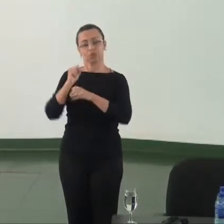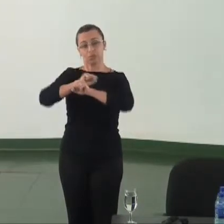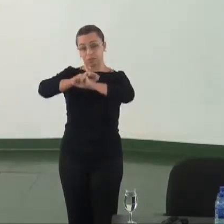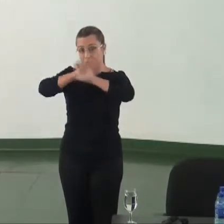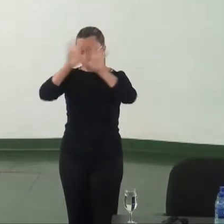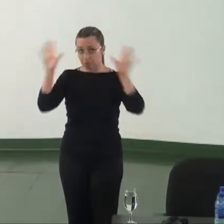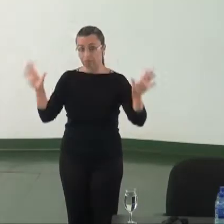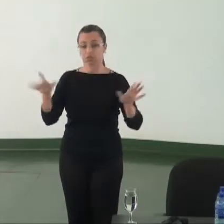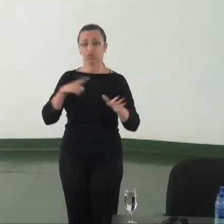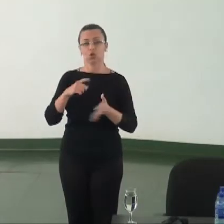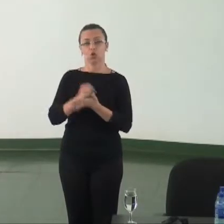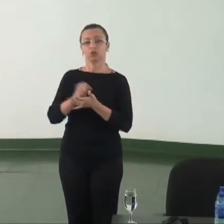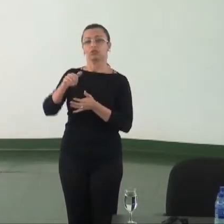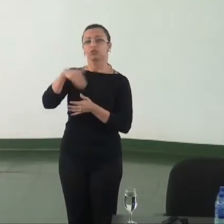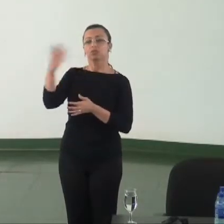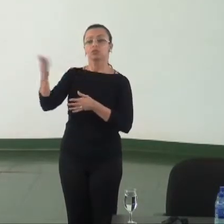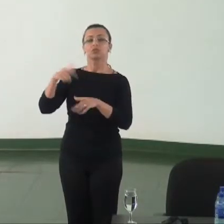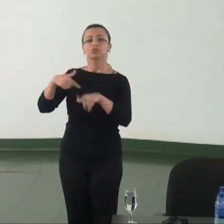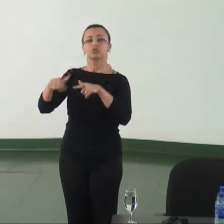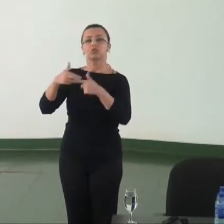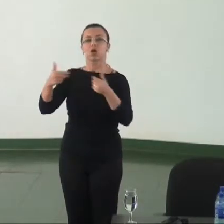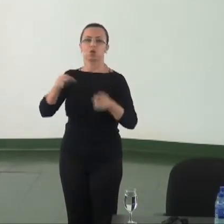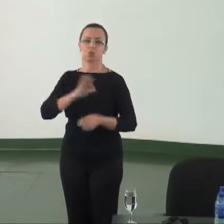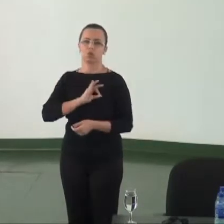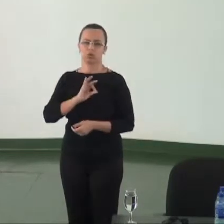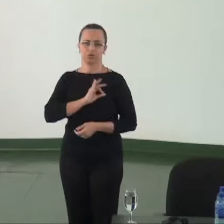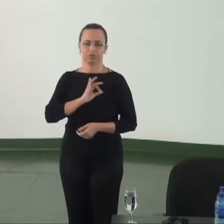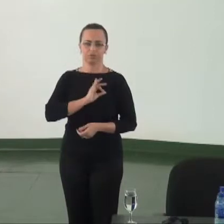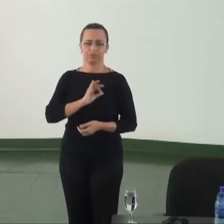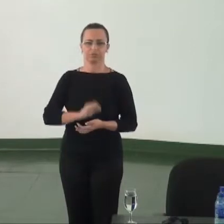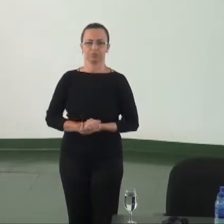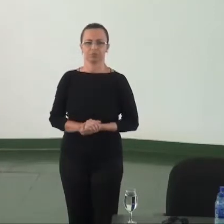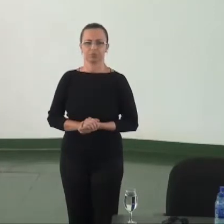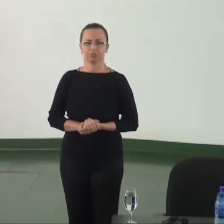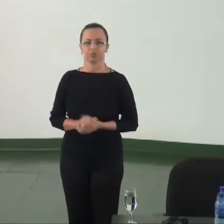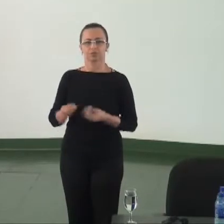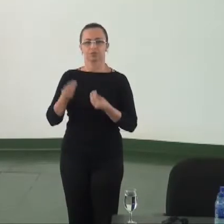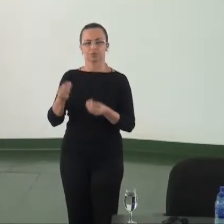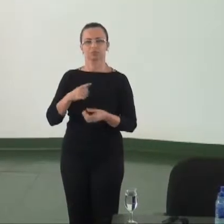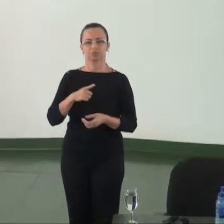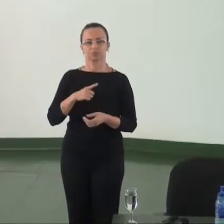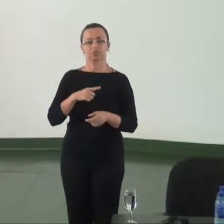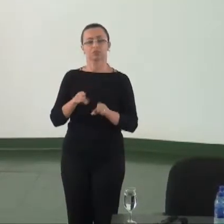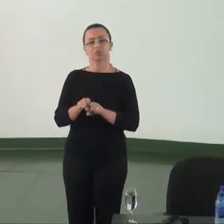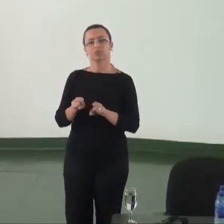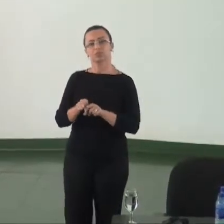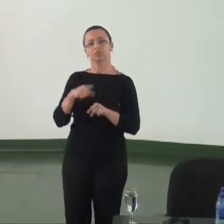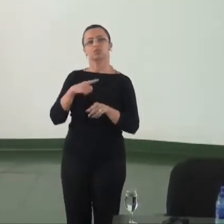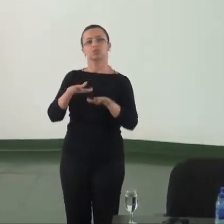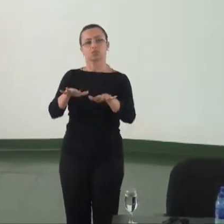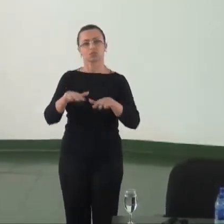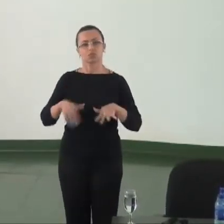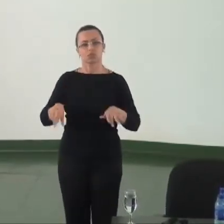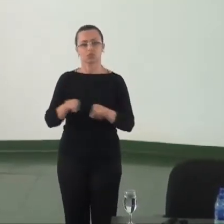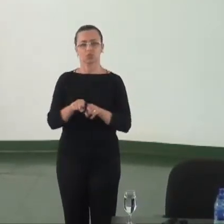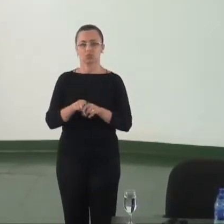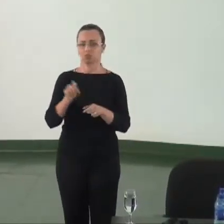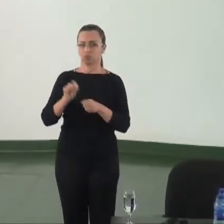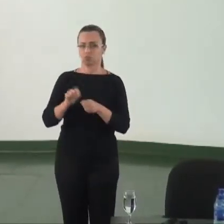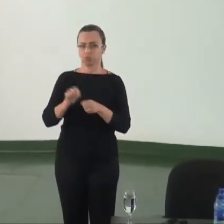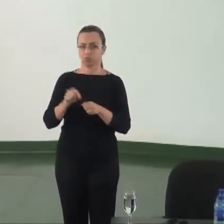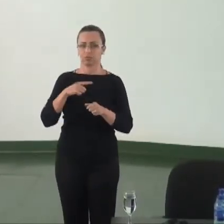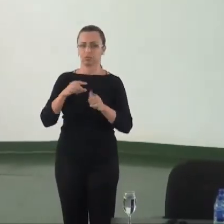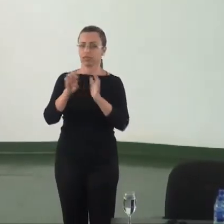exercício do controle externo da atividade policial assegurar a realização de audiências públicas quando da elaboração dos